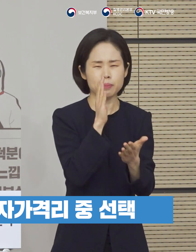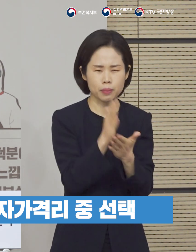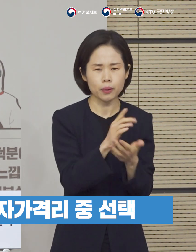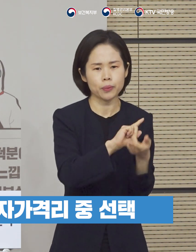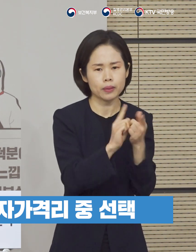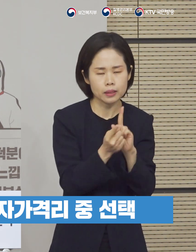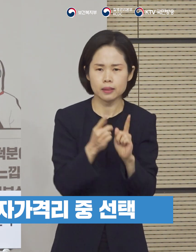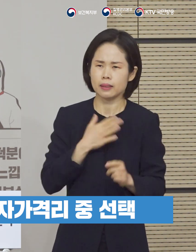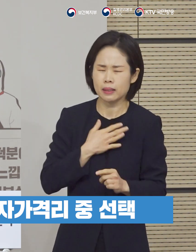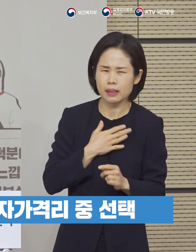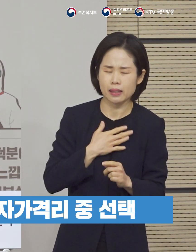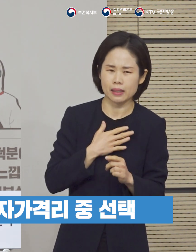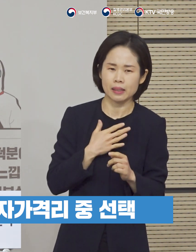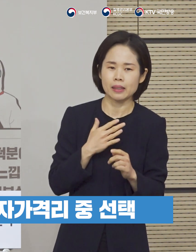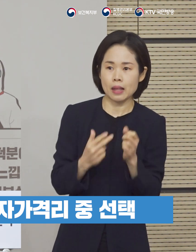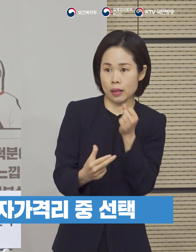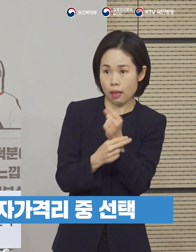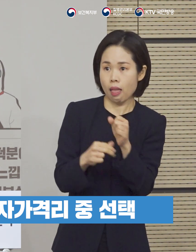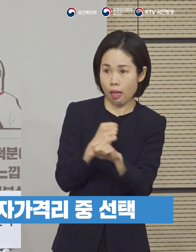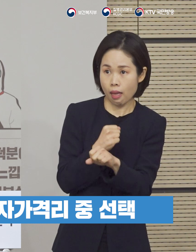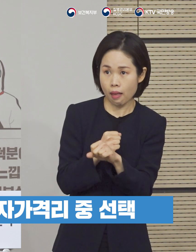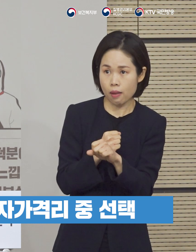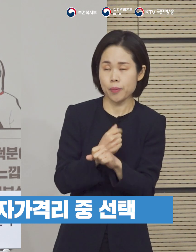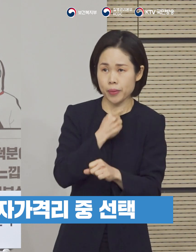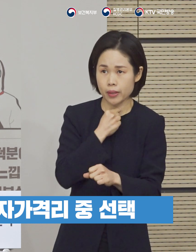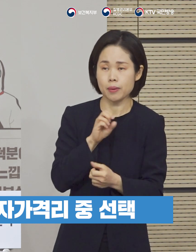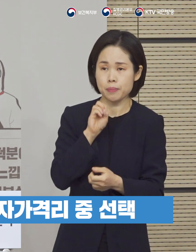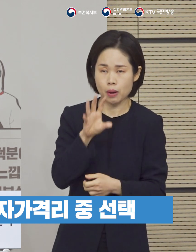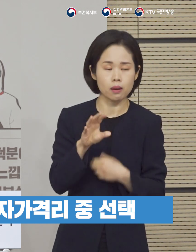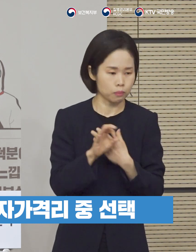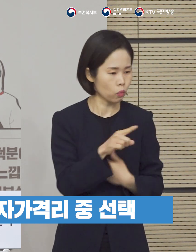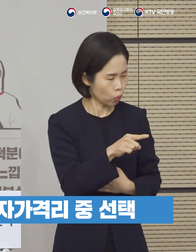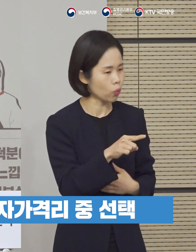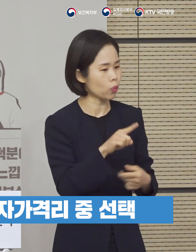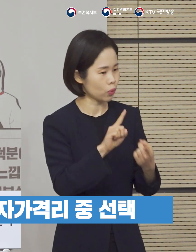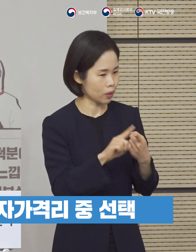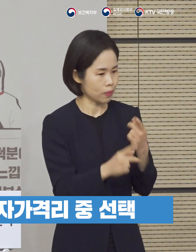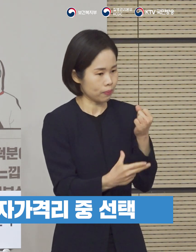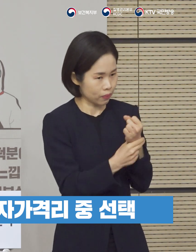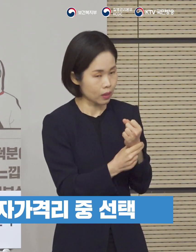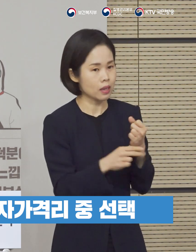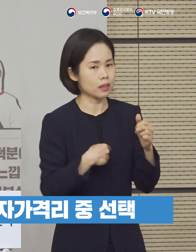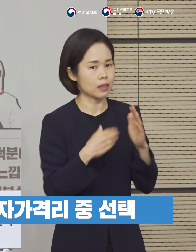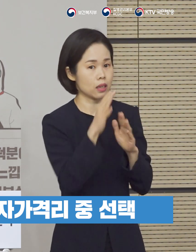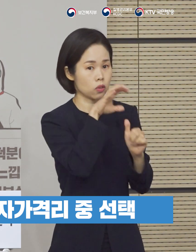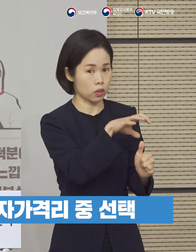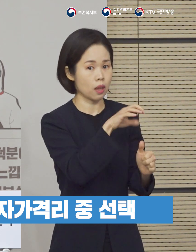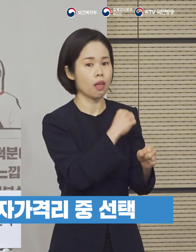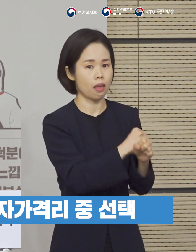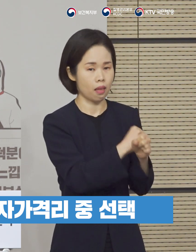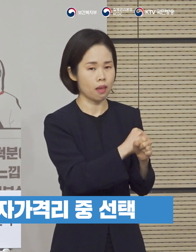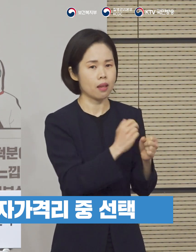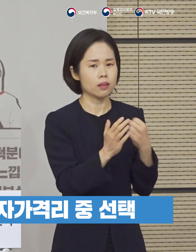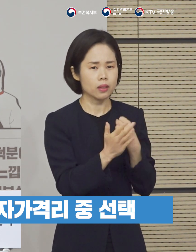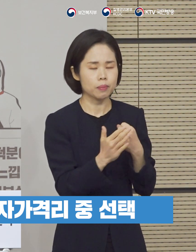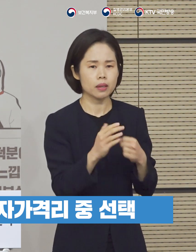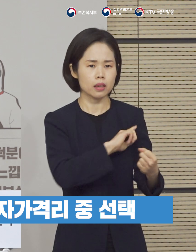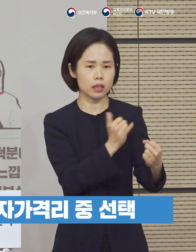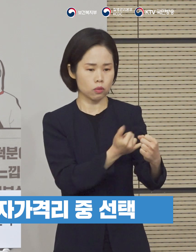시설격리 대신 안심밴드를 착용하고 계속 자가격리를 하겠다고 하면 안심밴드 착용 후